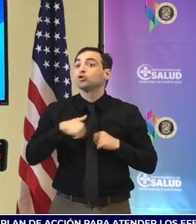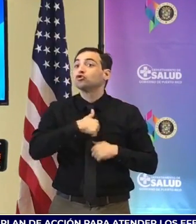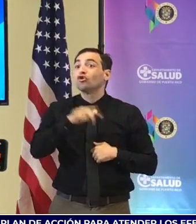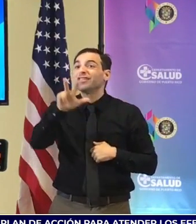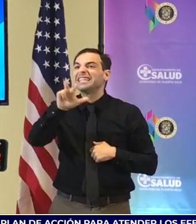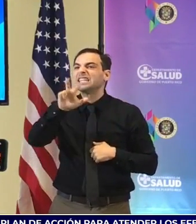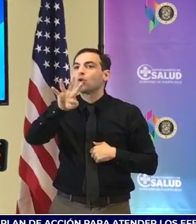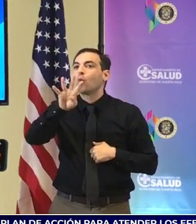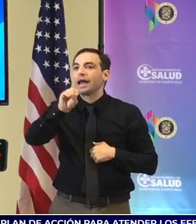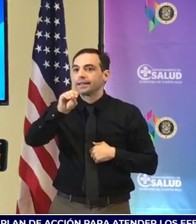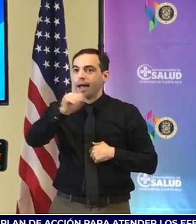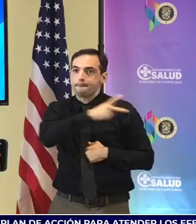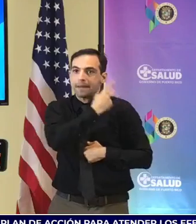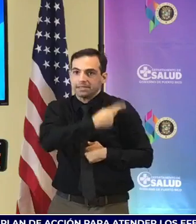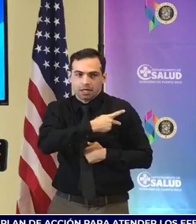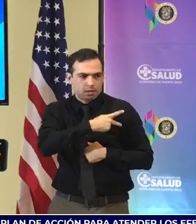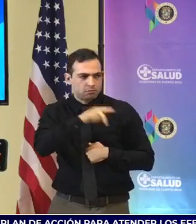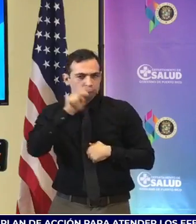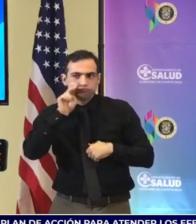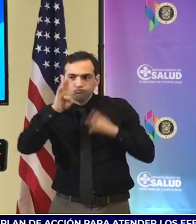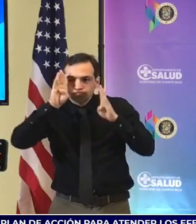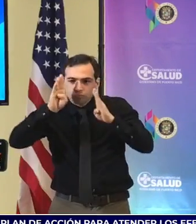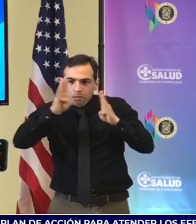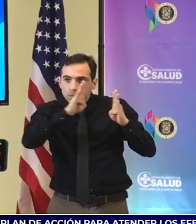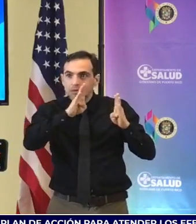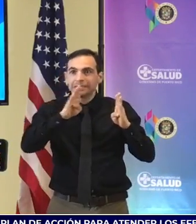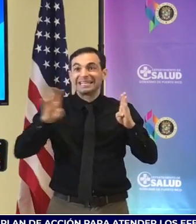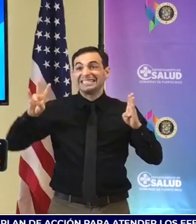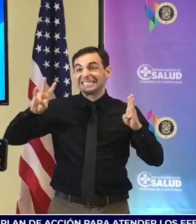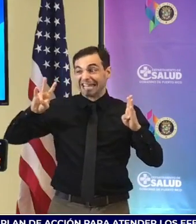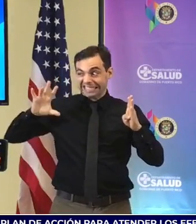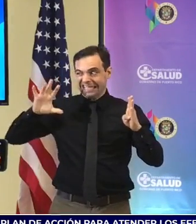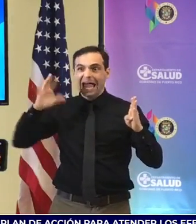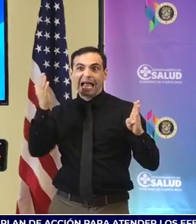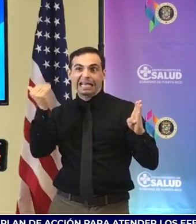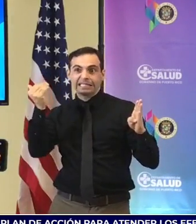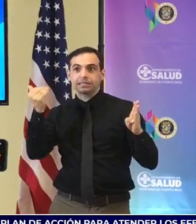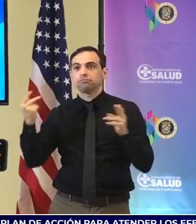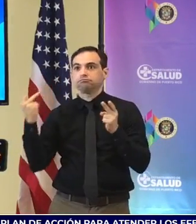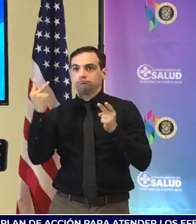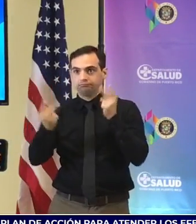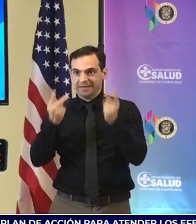pacientes con una coordinación de unas 715 visitas.